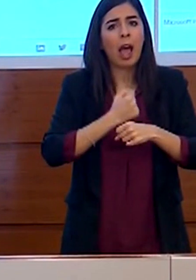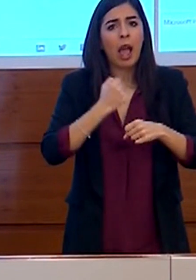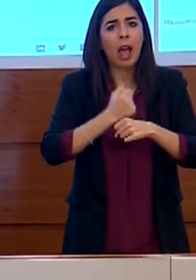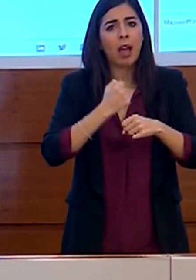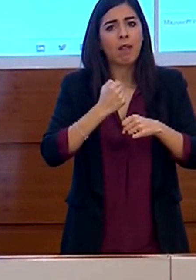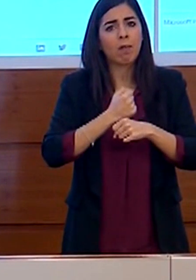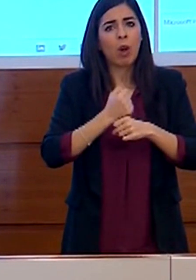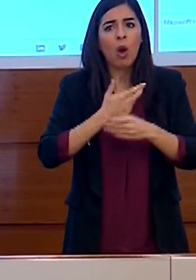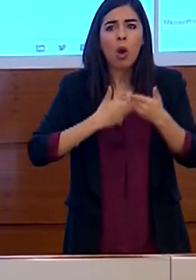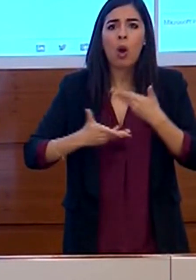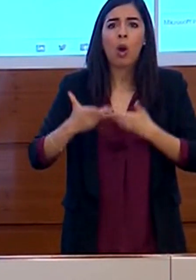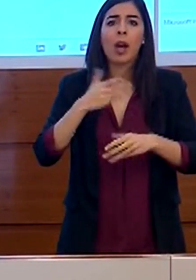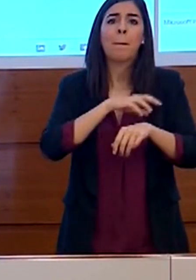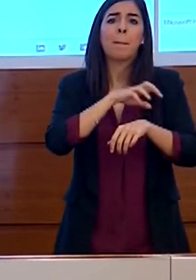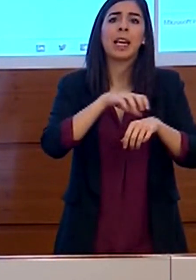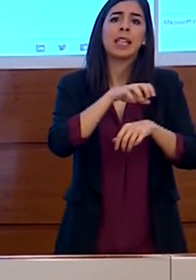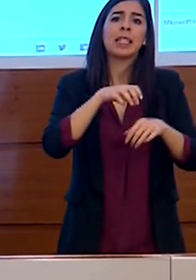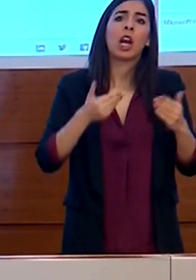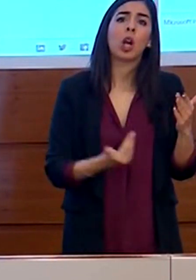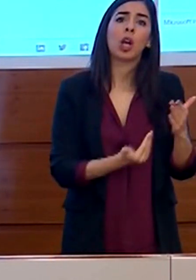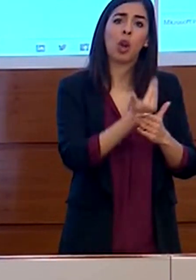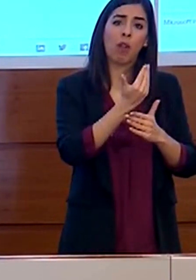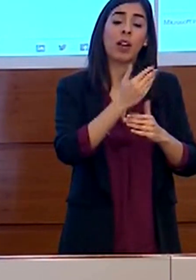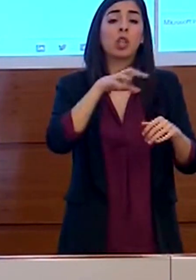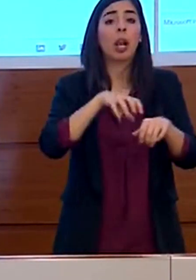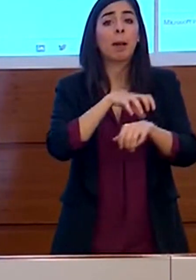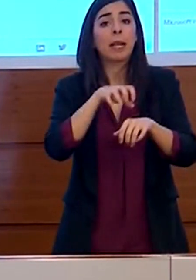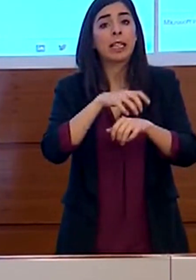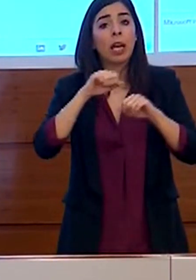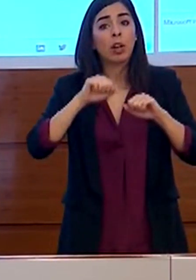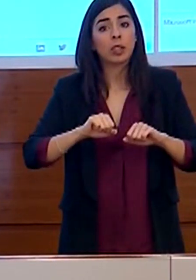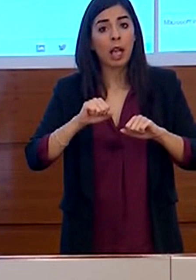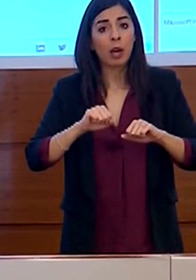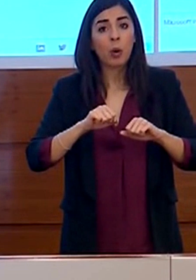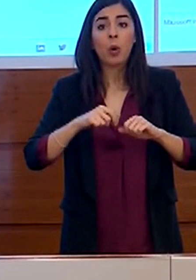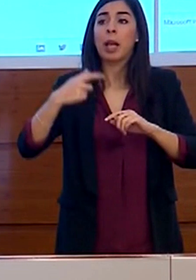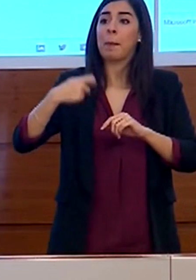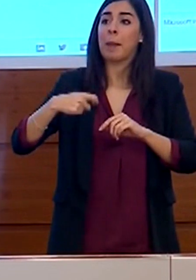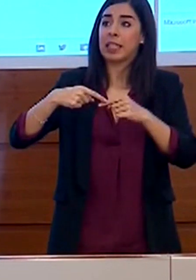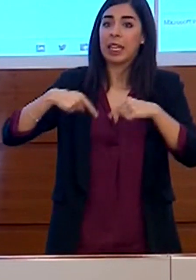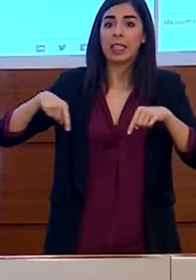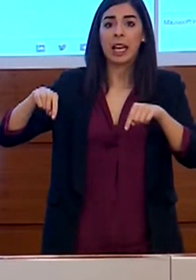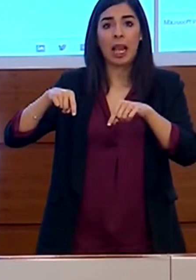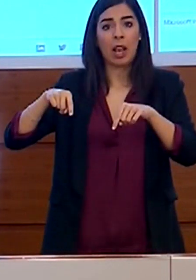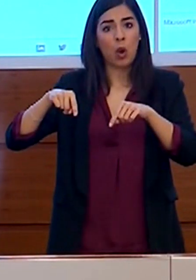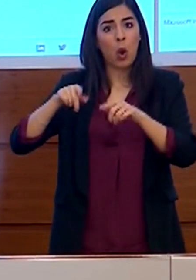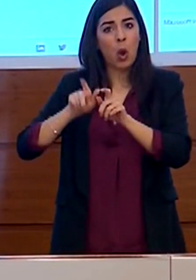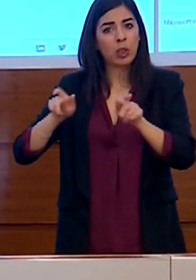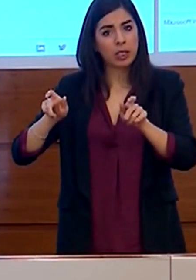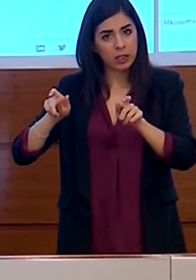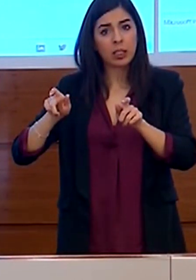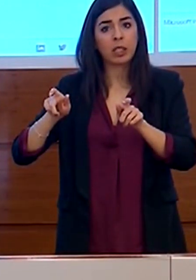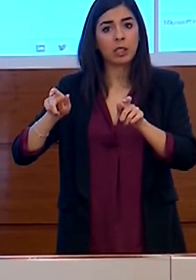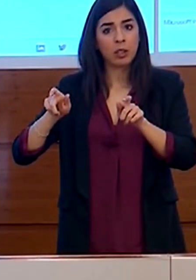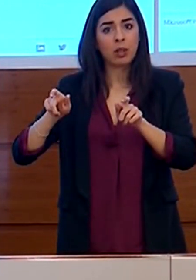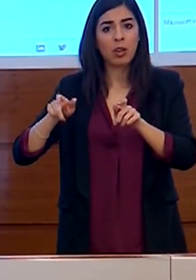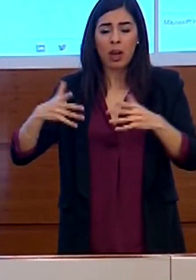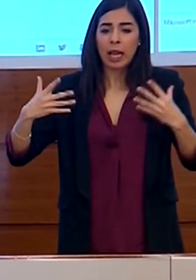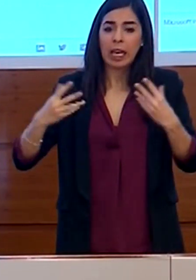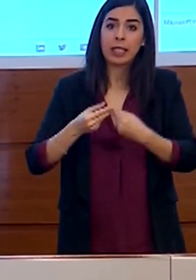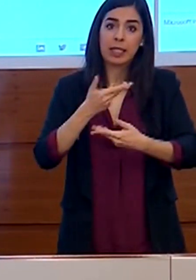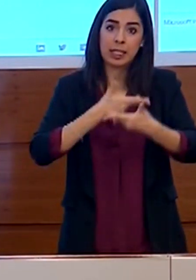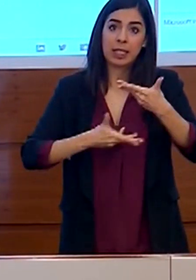Ministero dell'Innovazione, con il Ministero della Salute, con la Presidenza del Consiglio e